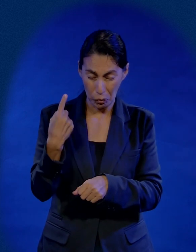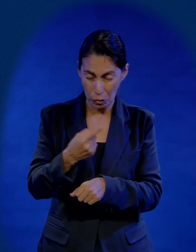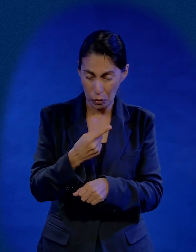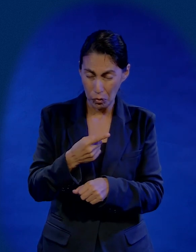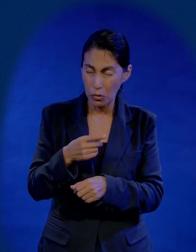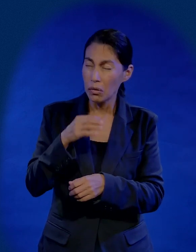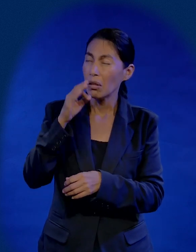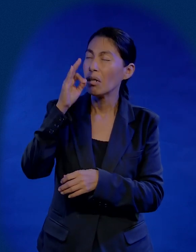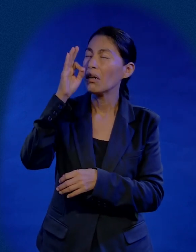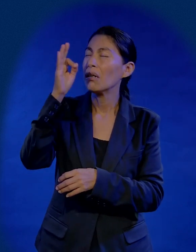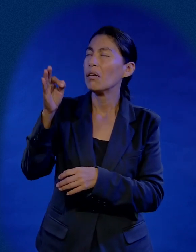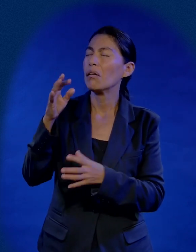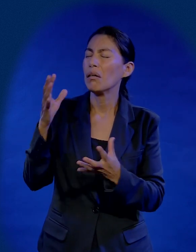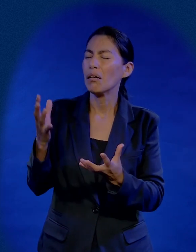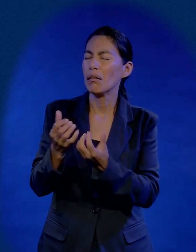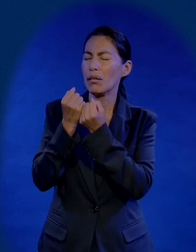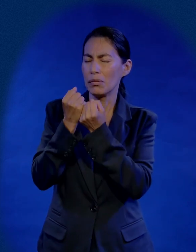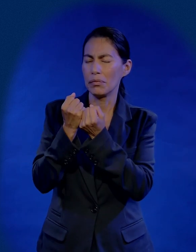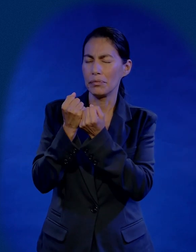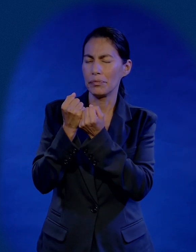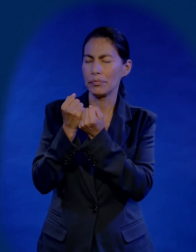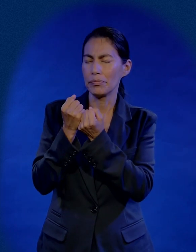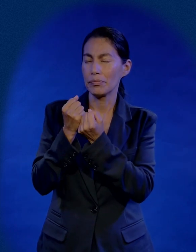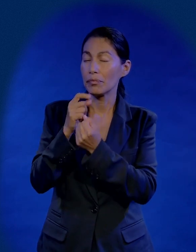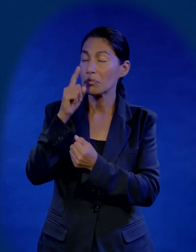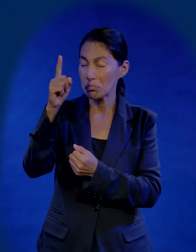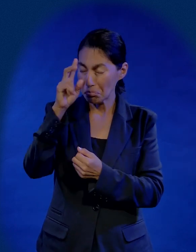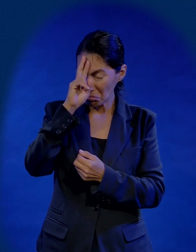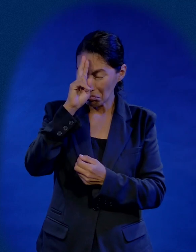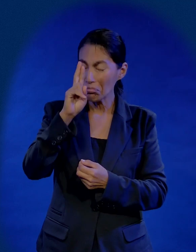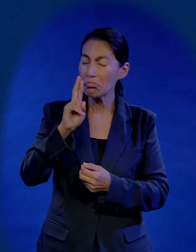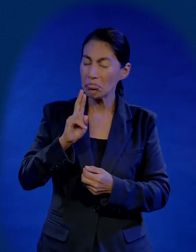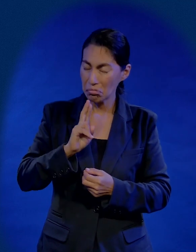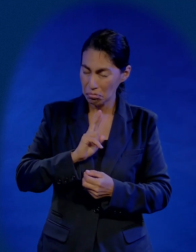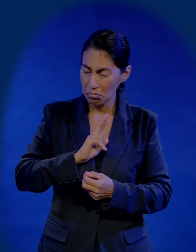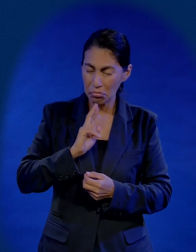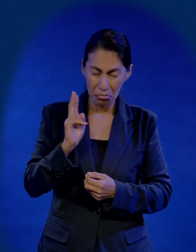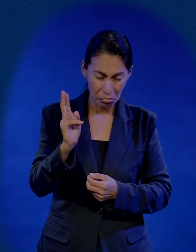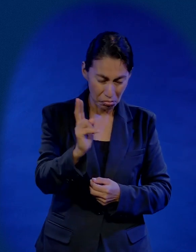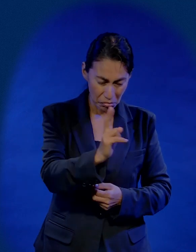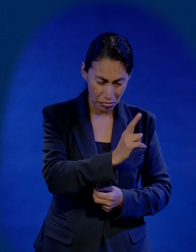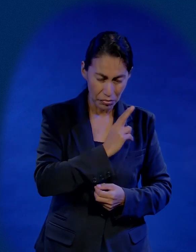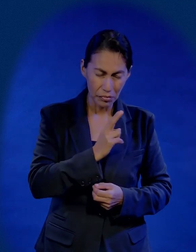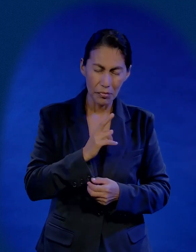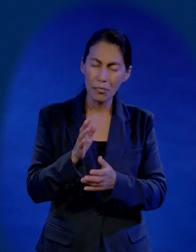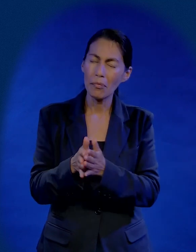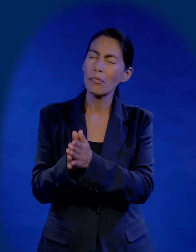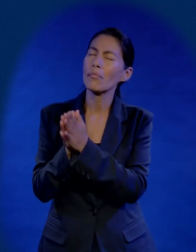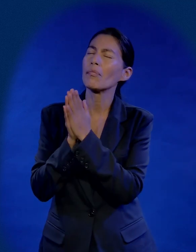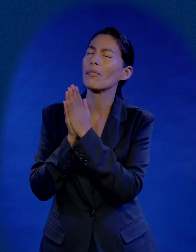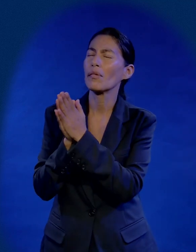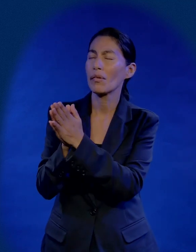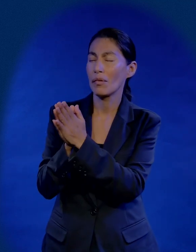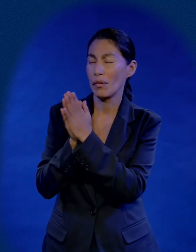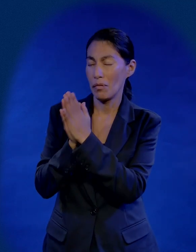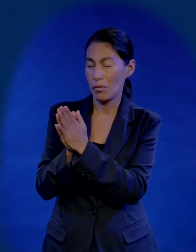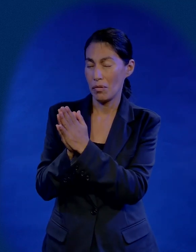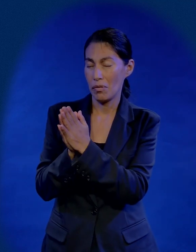como el maestro como salvador como salvador yo sé que tú nos respetas mucho yo sé que tú nos respetas mucho pero por